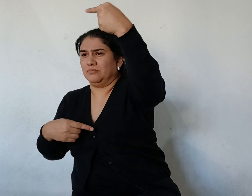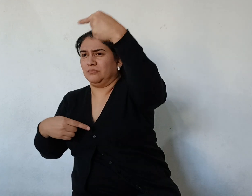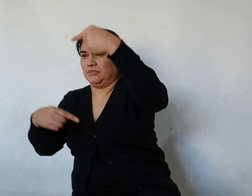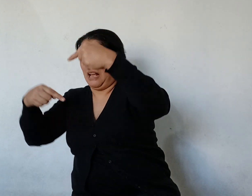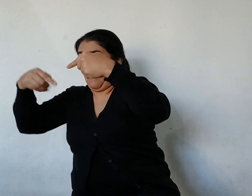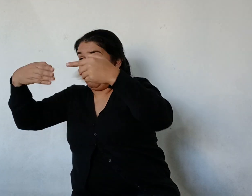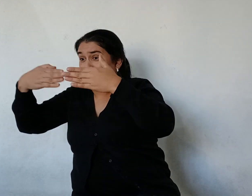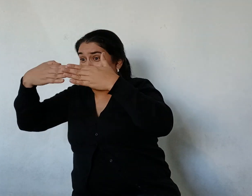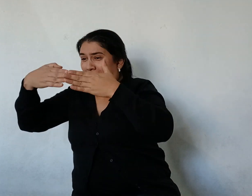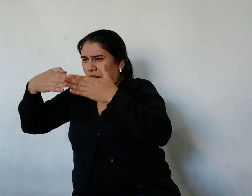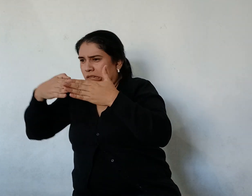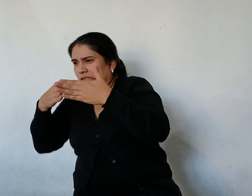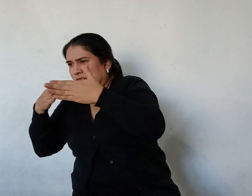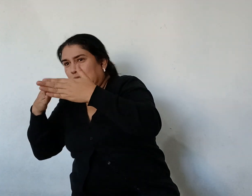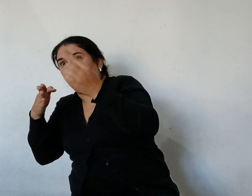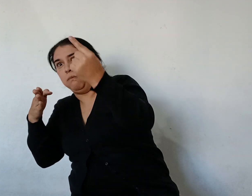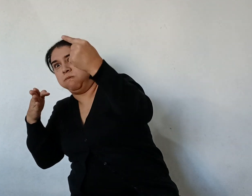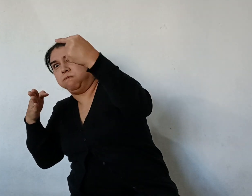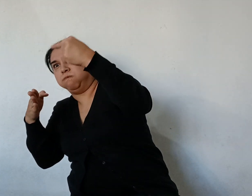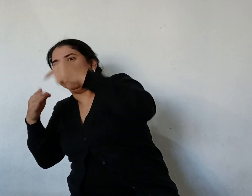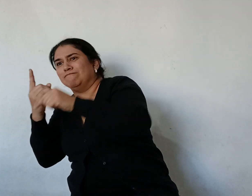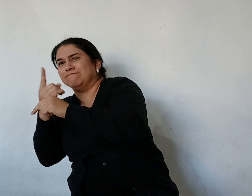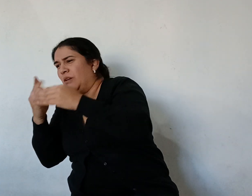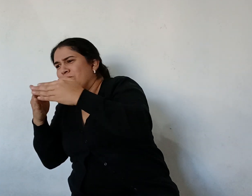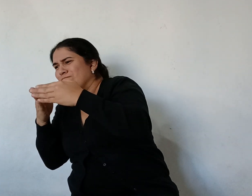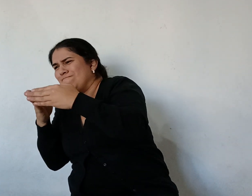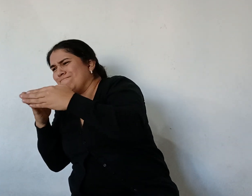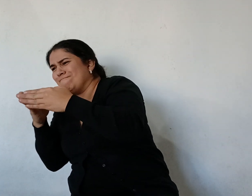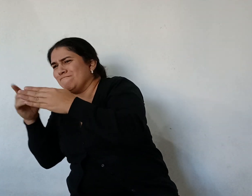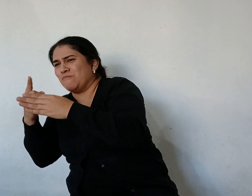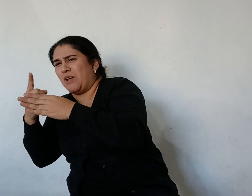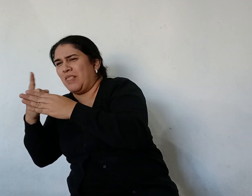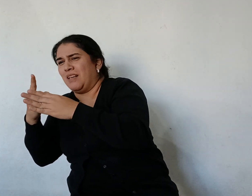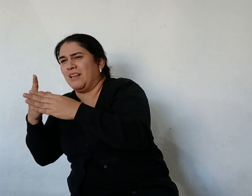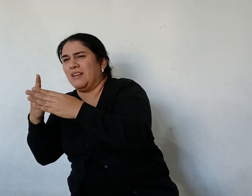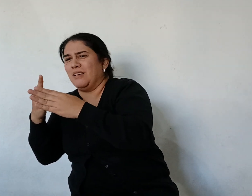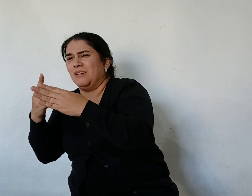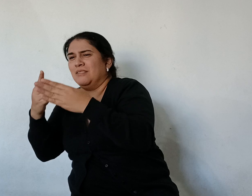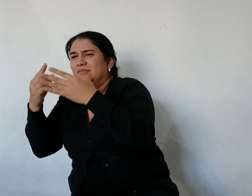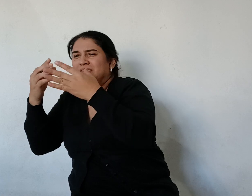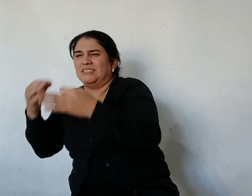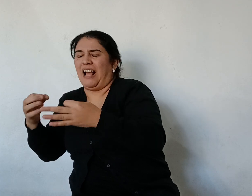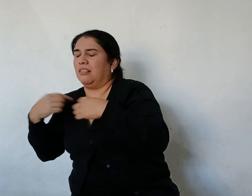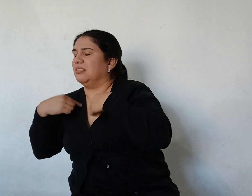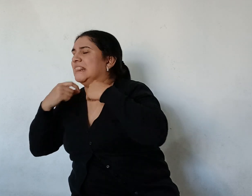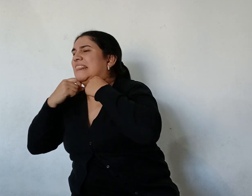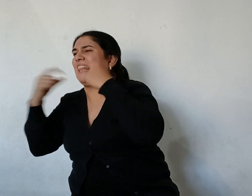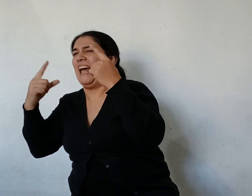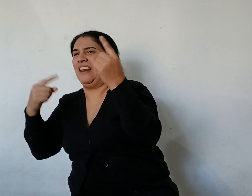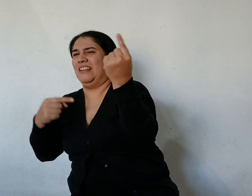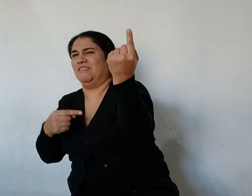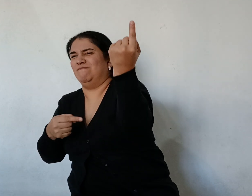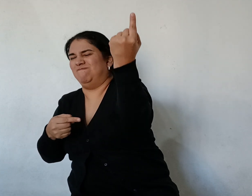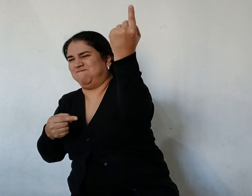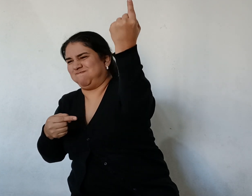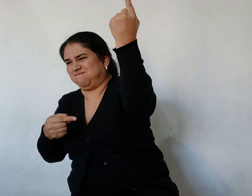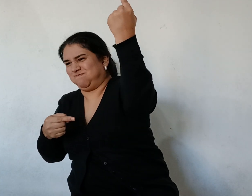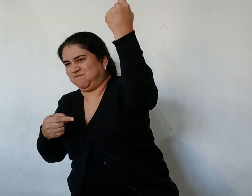torpedo No lo tocara Pero era tarde El torpedo llegó Chocó con el inmenso Buque bien en el